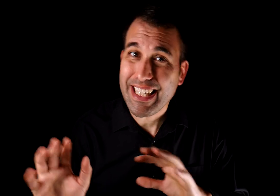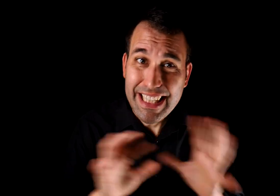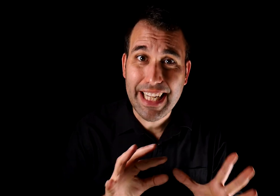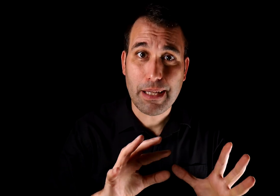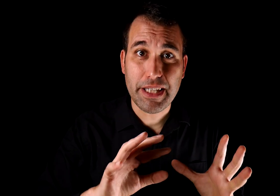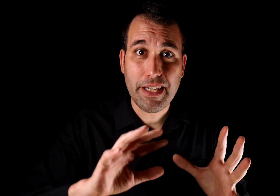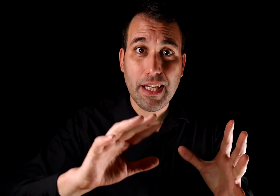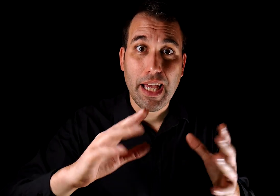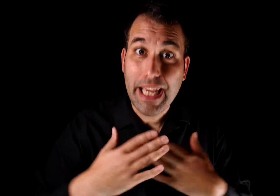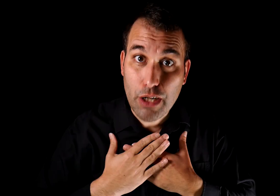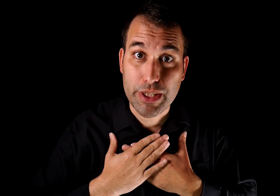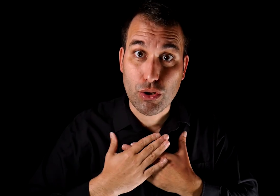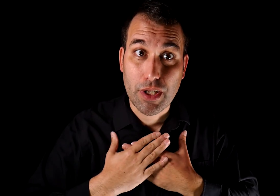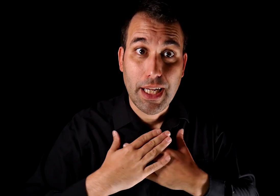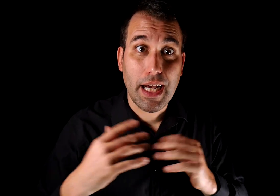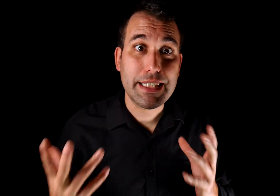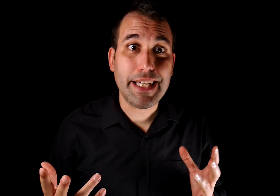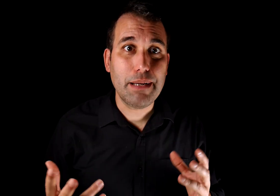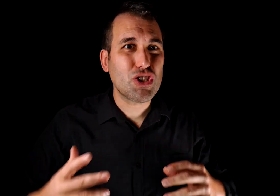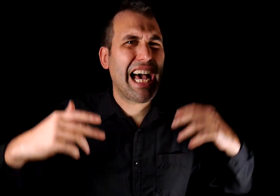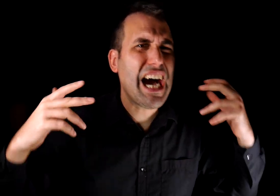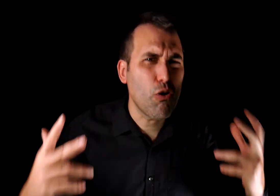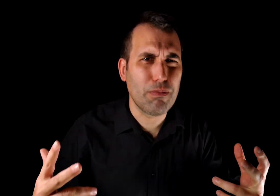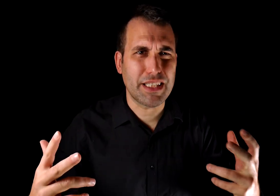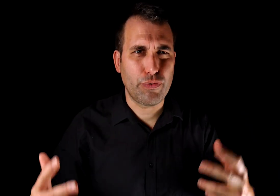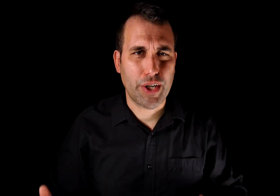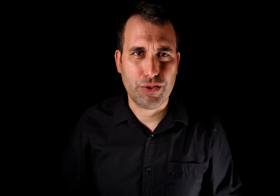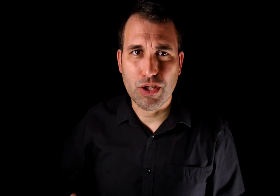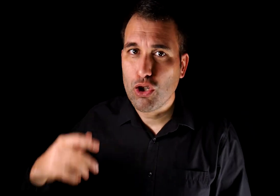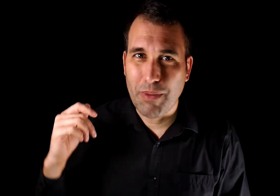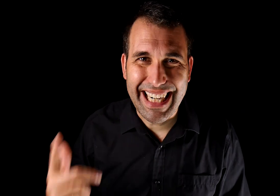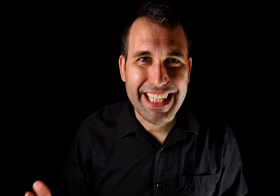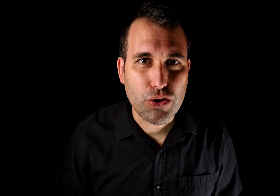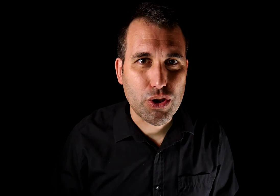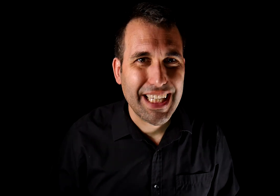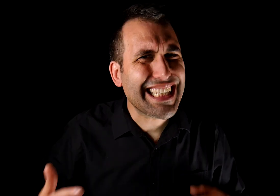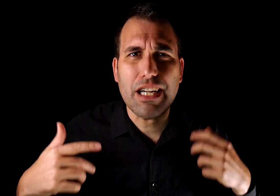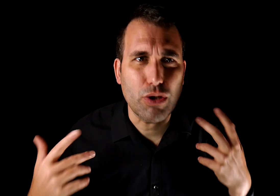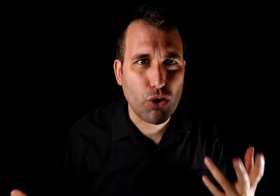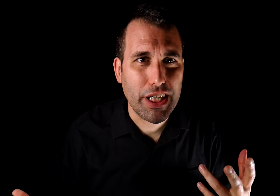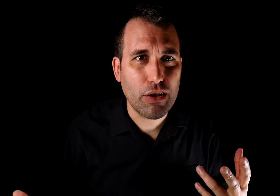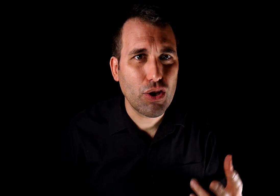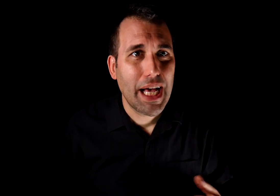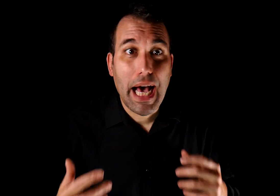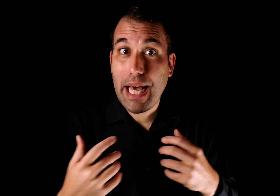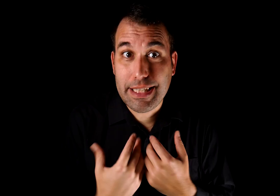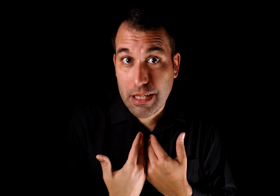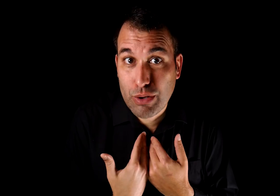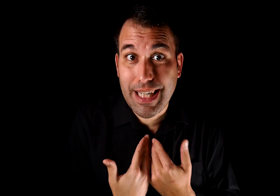indirectamente en el nuestro. Así que haremos aún más esfuerzos, tomar riesgos, gastar nuestro dinero, arriesgar nuestra